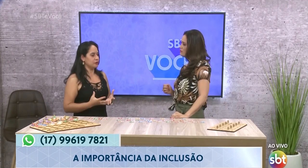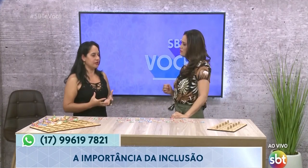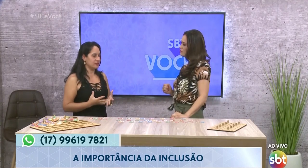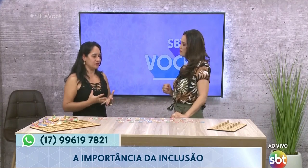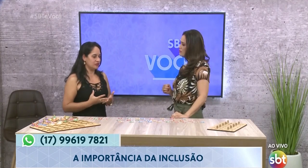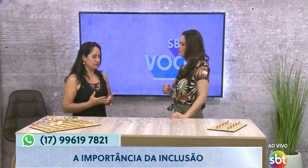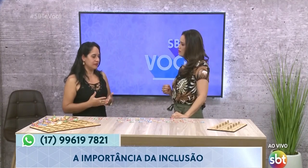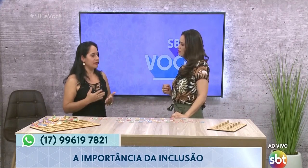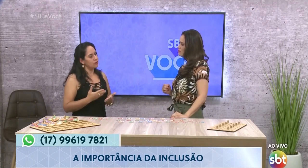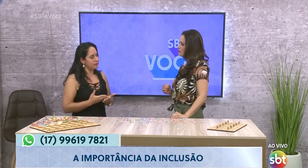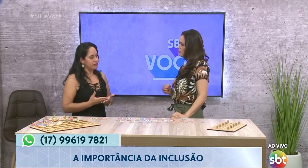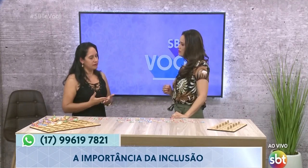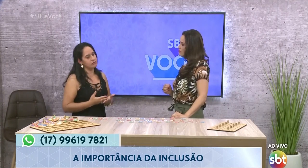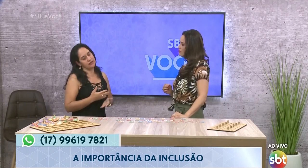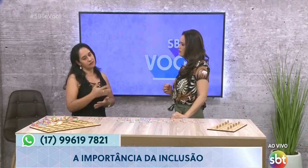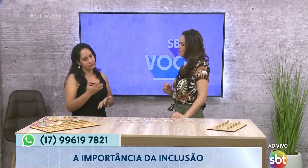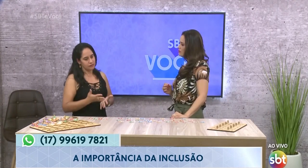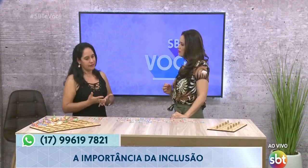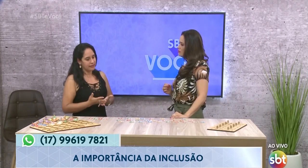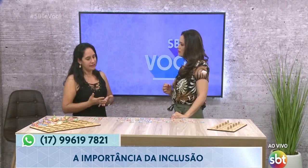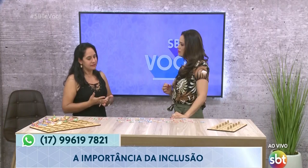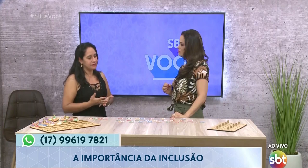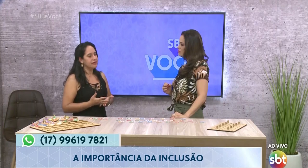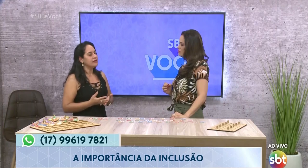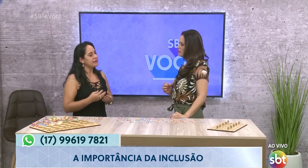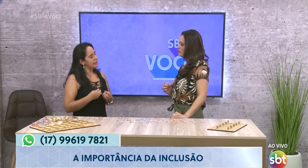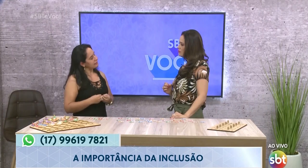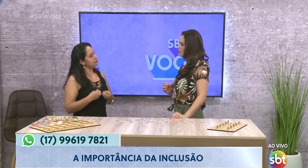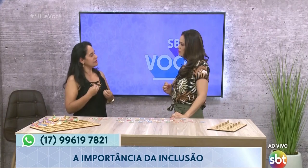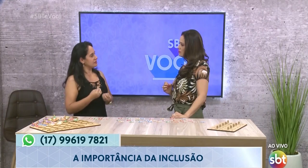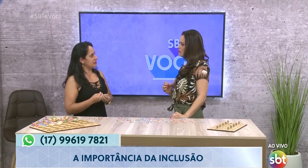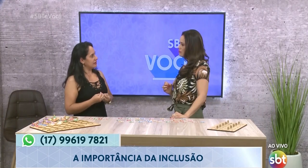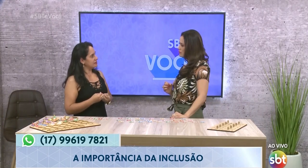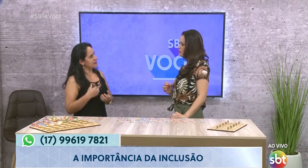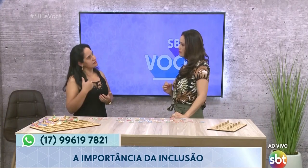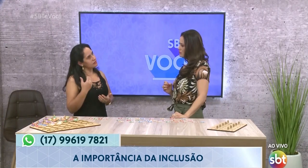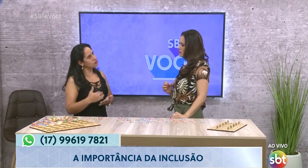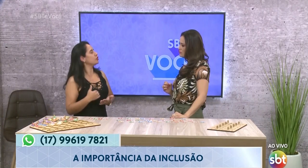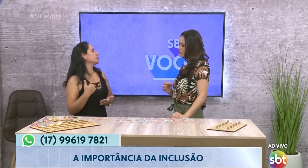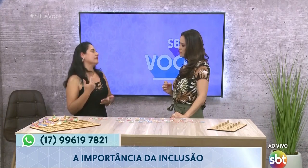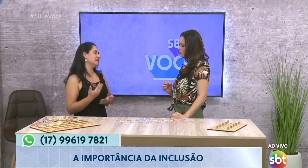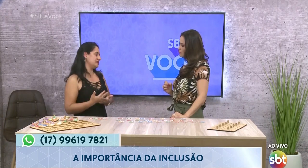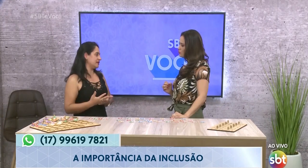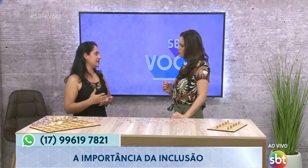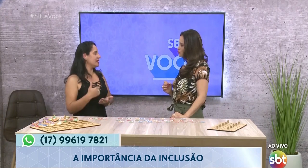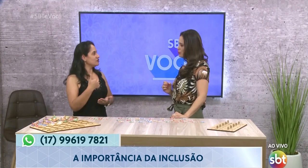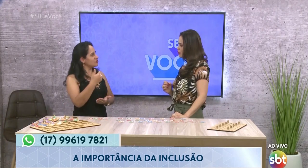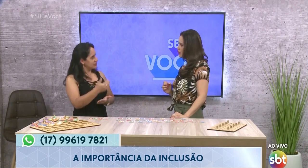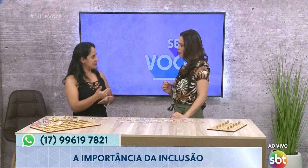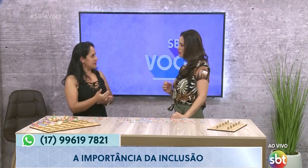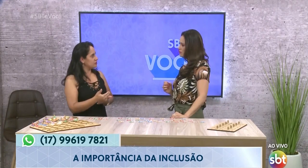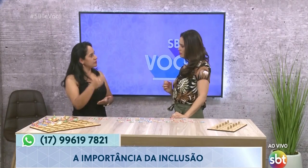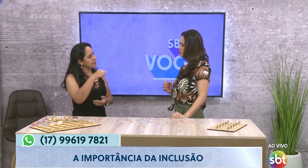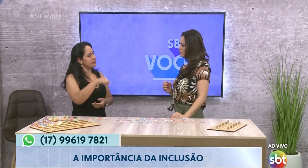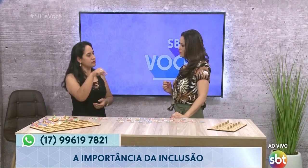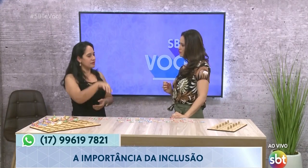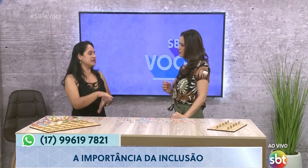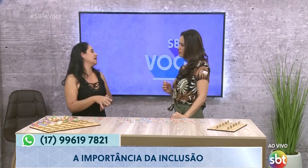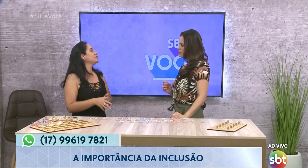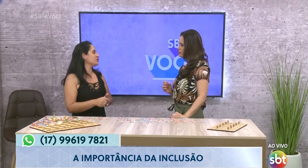muito grande. Eu até comento em alguns locais, né, que a língua de sinais, ela se torna uma estratégia de ensino dentro da sala